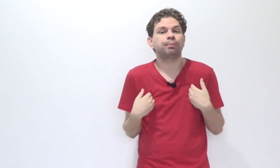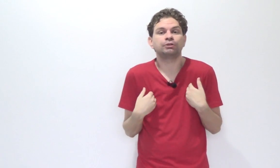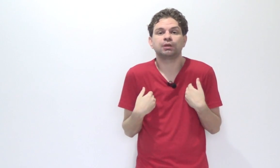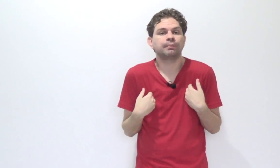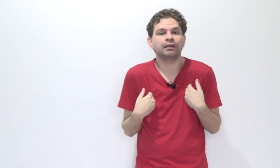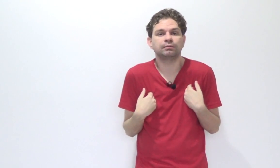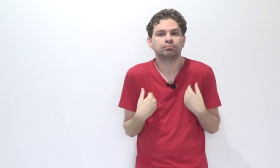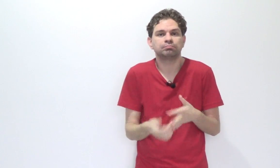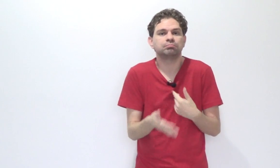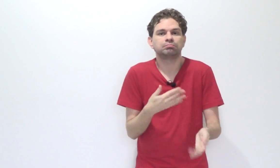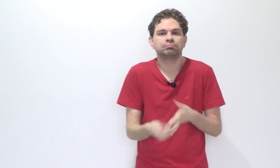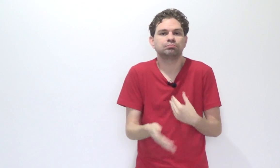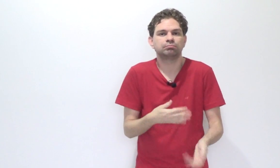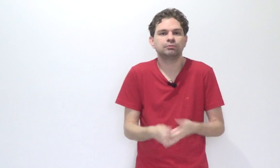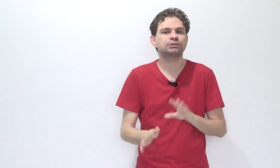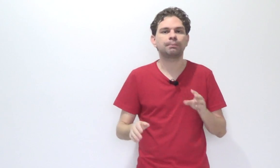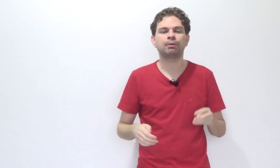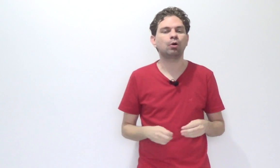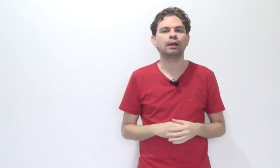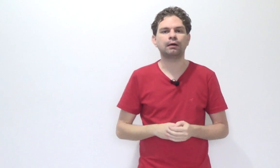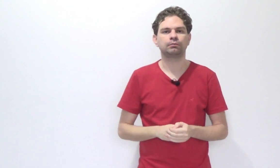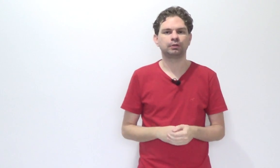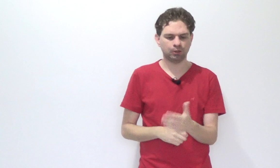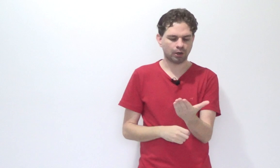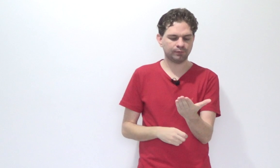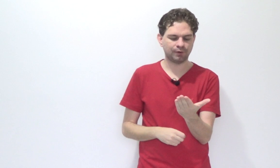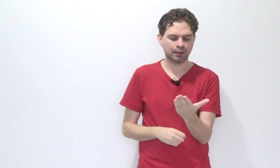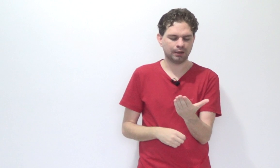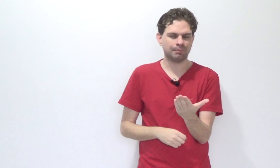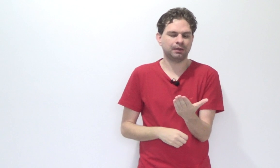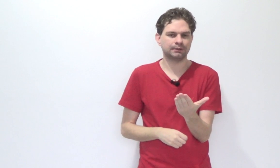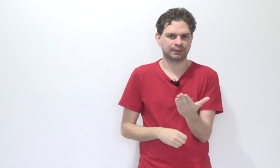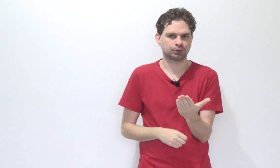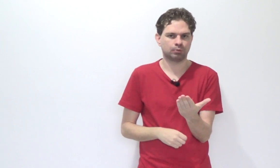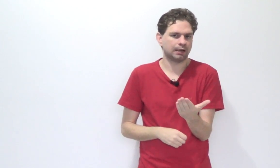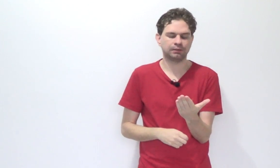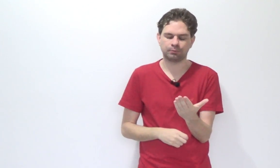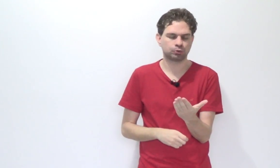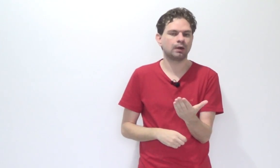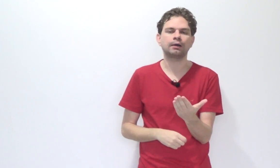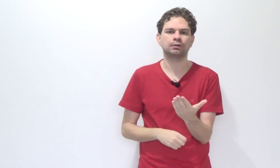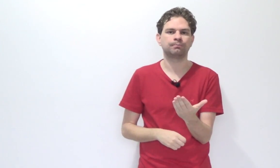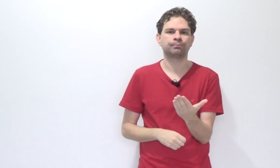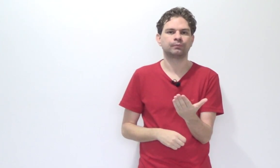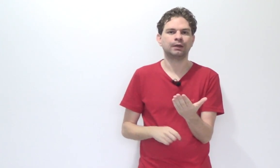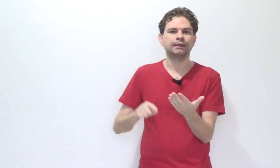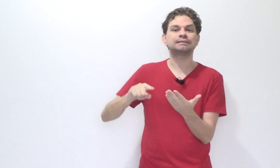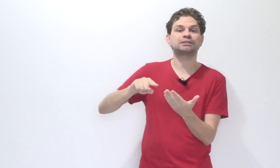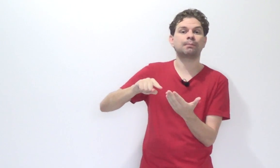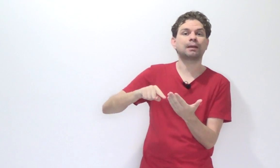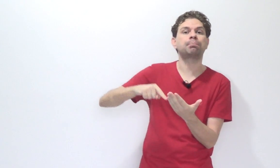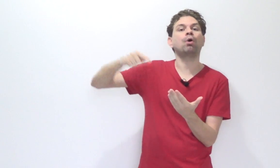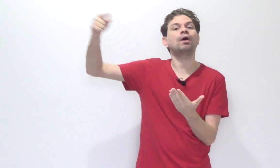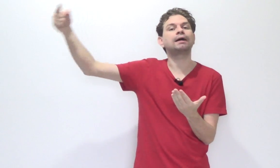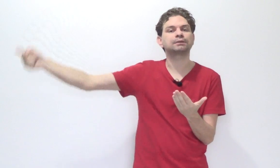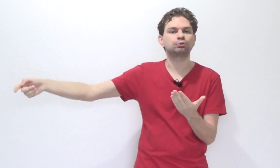pode também deixar para rolar. Ele olha e fala, ah, beleza, quer julgar aqui? Vamos julgar aqui. Isso é a chamada prorrogação de